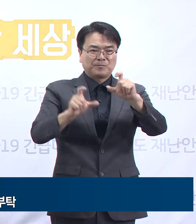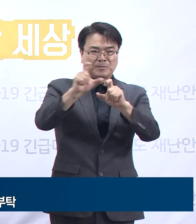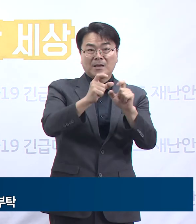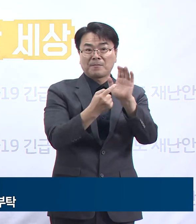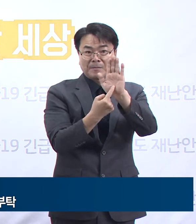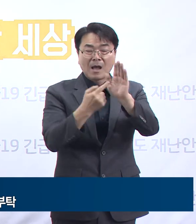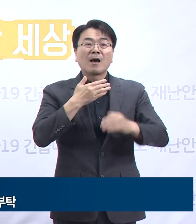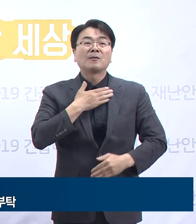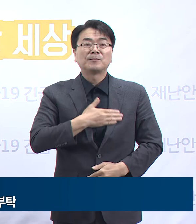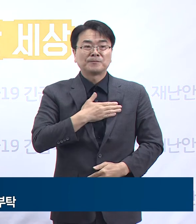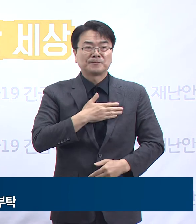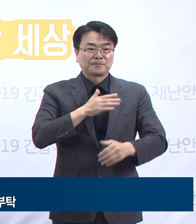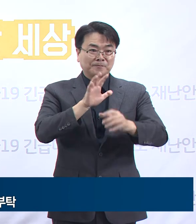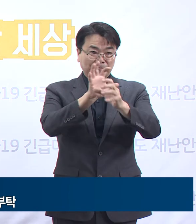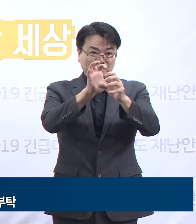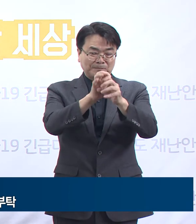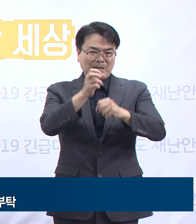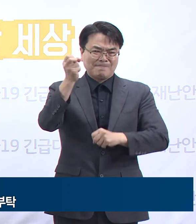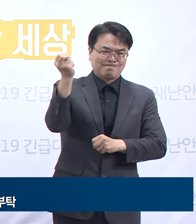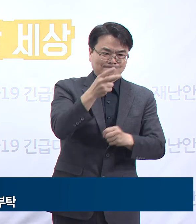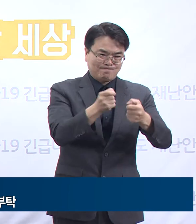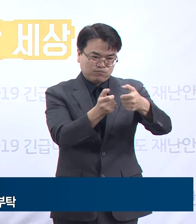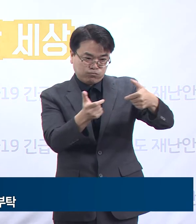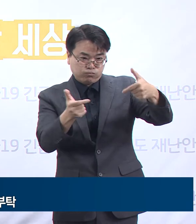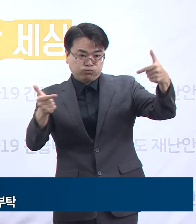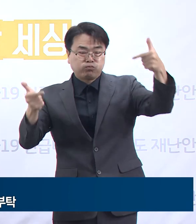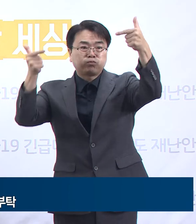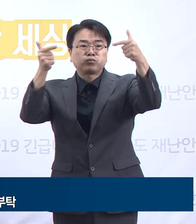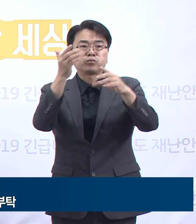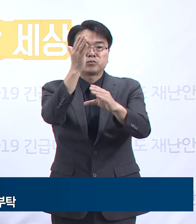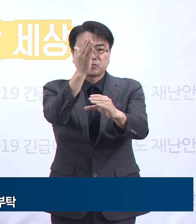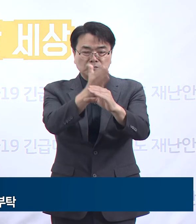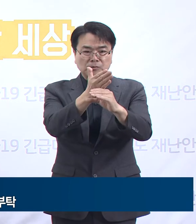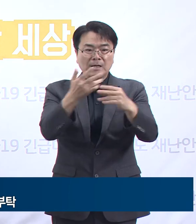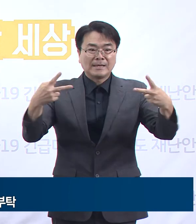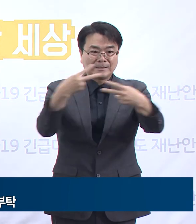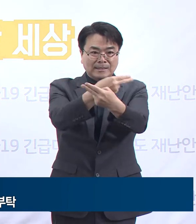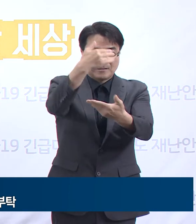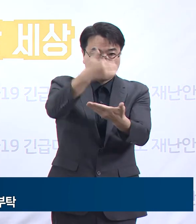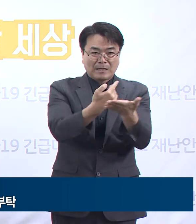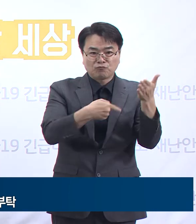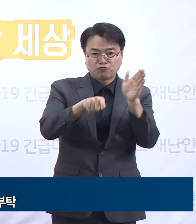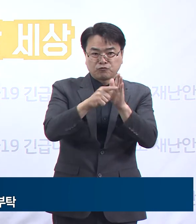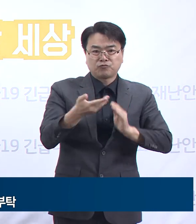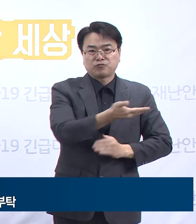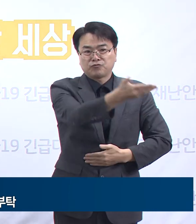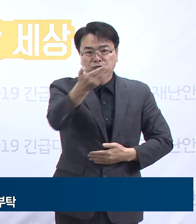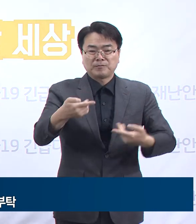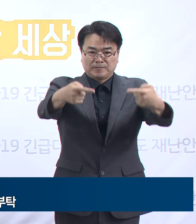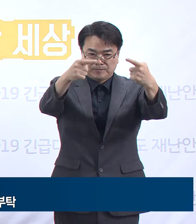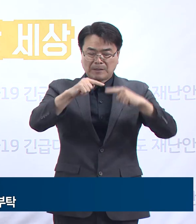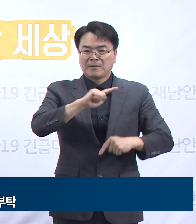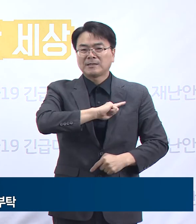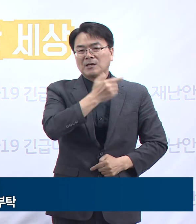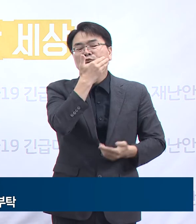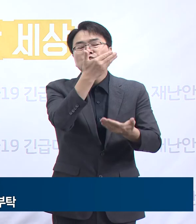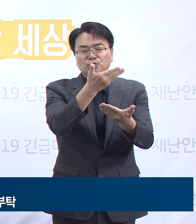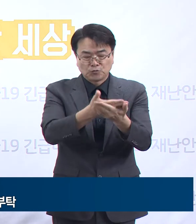코로나19가 빠르게 재확산되고 있습니다. 확산 차단을 위해서는 도민 여러분의 참여와 실천이 무엇보다 중요합니다.